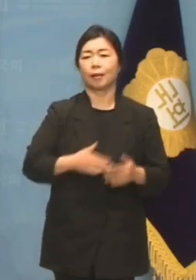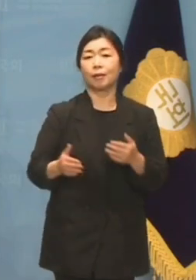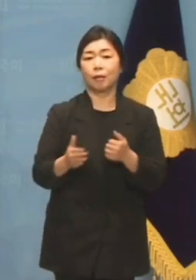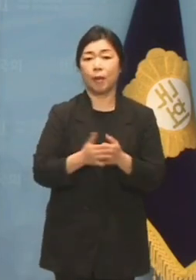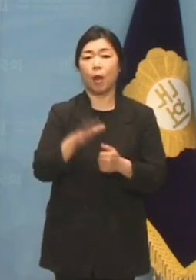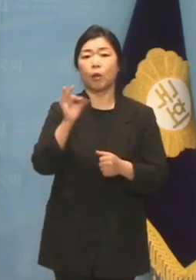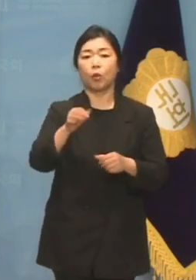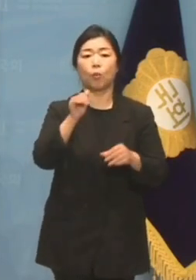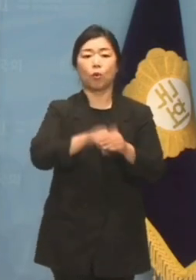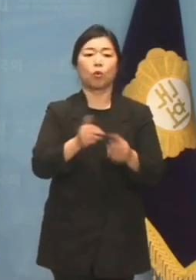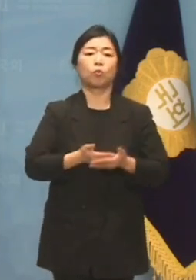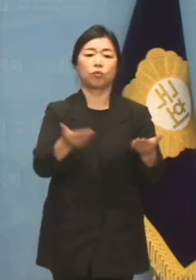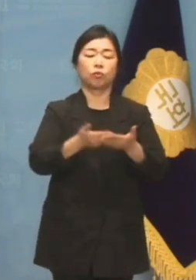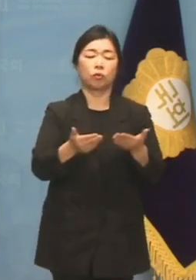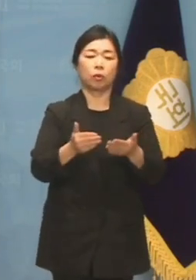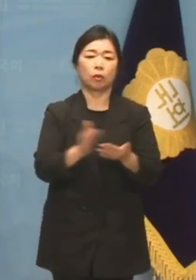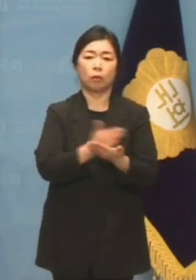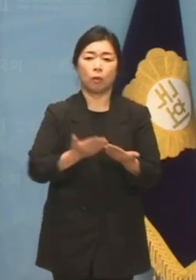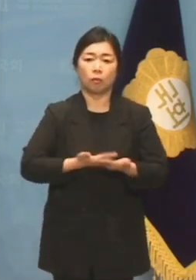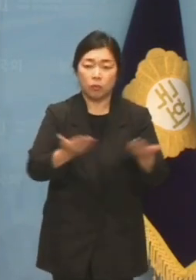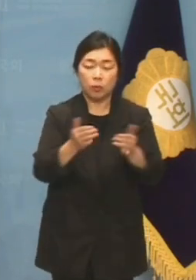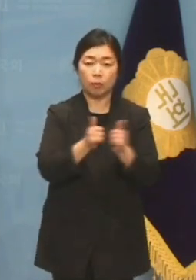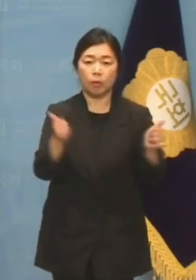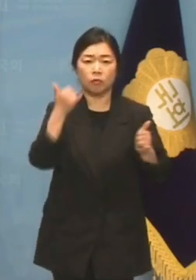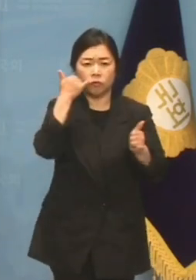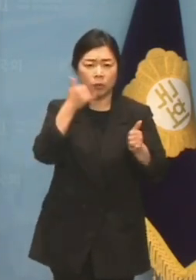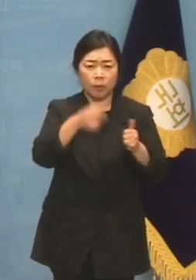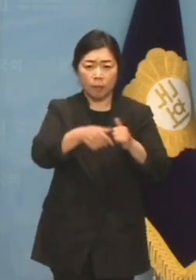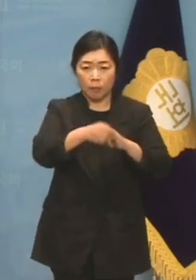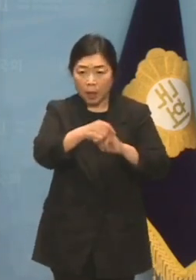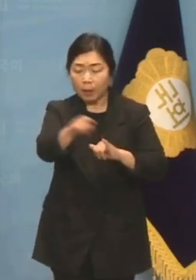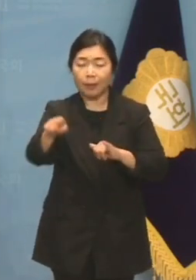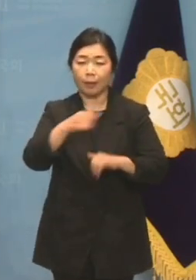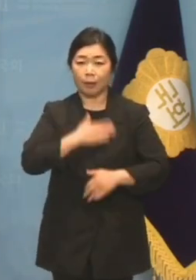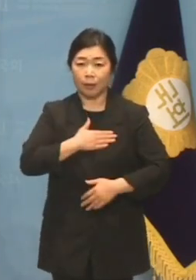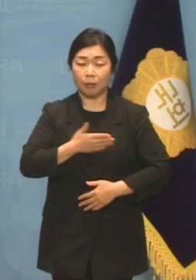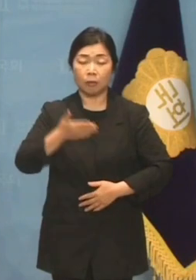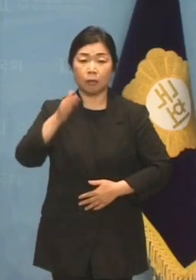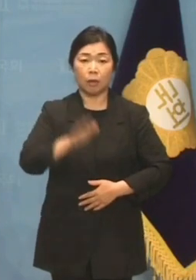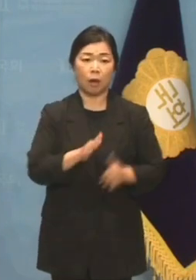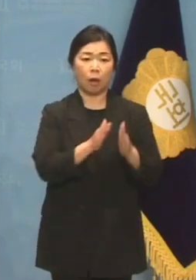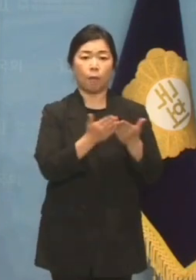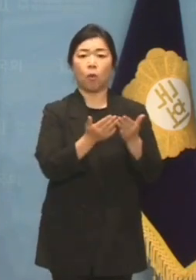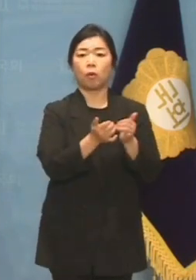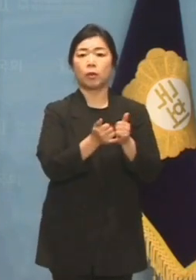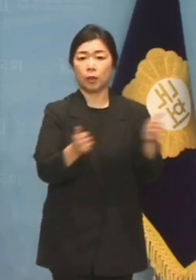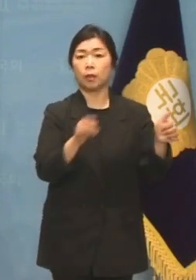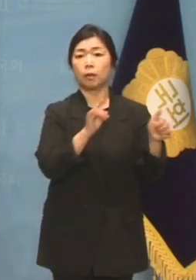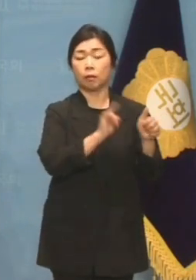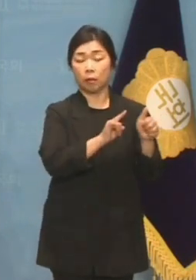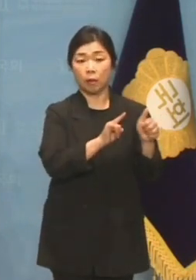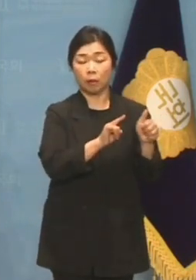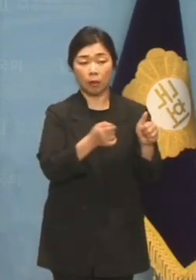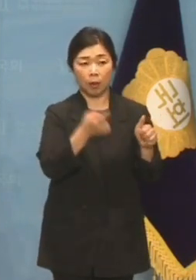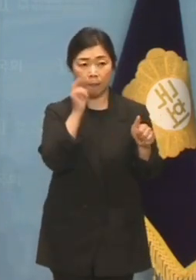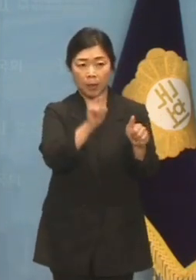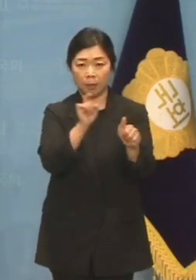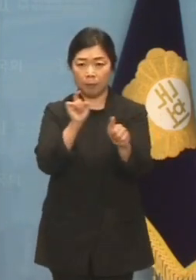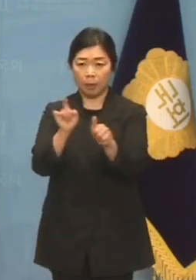그리 어렵지 않을 것입니다. 하지만 어쩐 일인지 의혹의 당사자로 지목받고 있는 의원들은